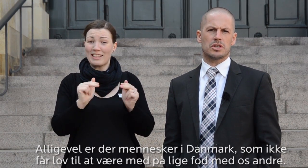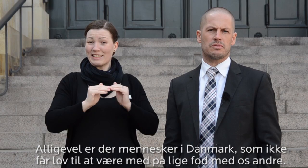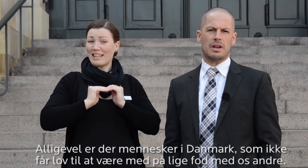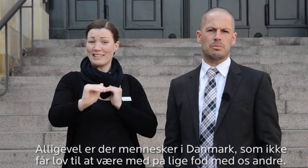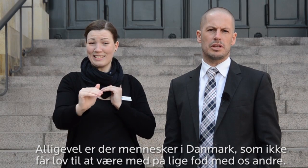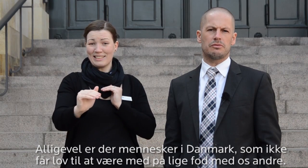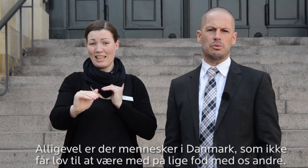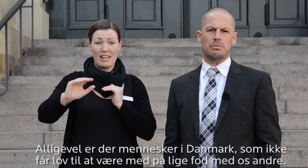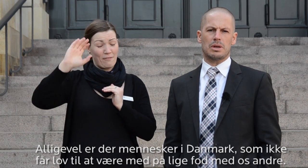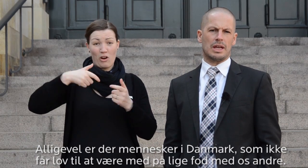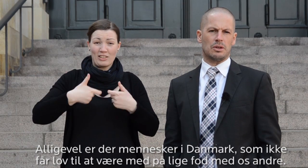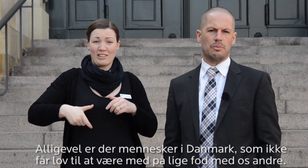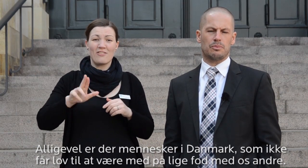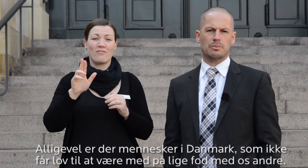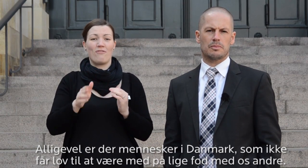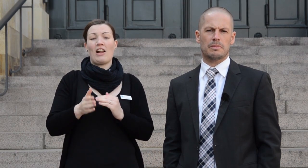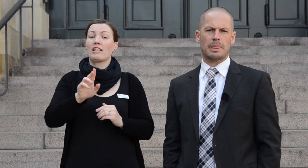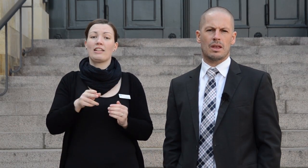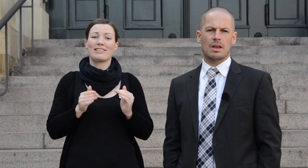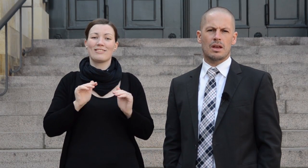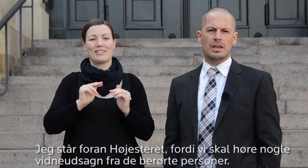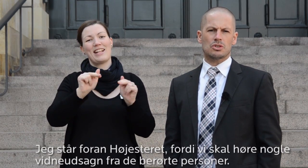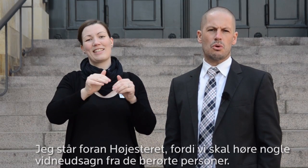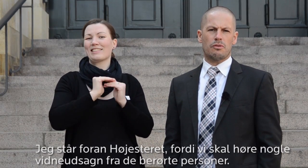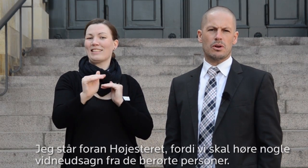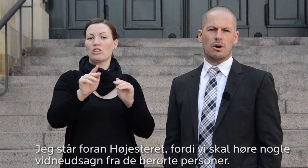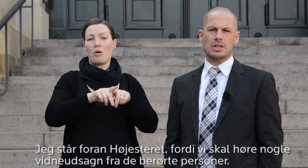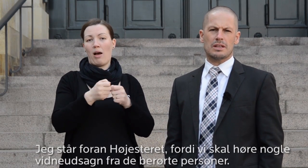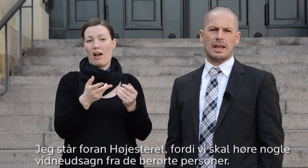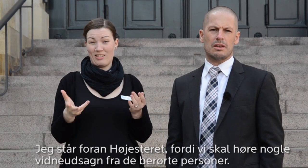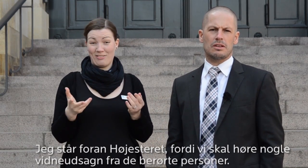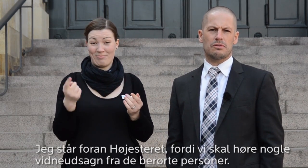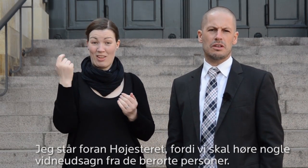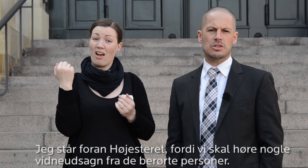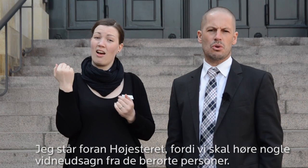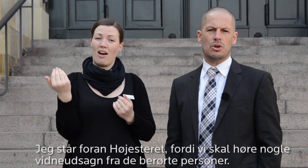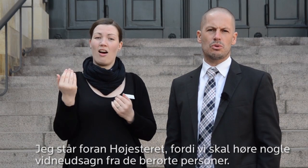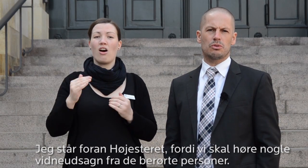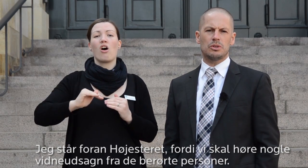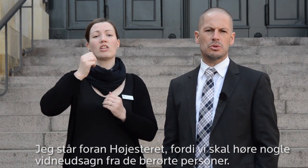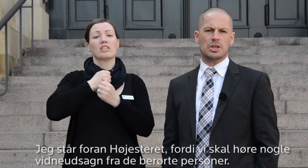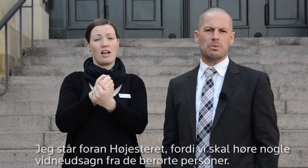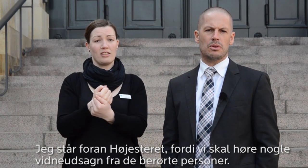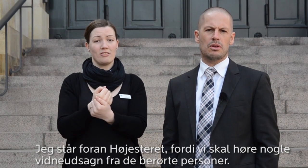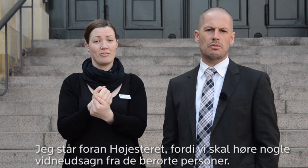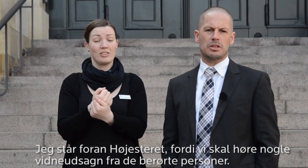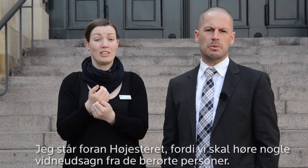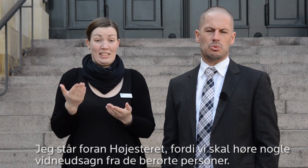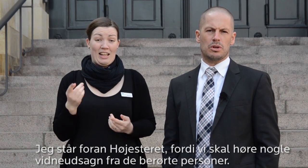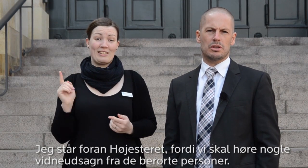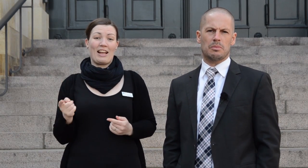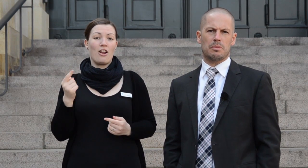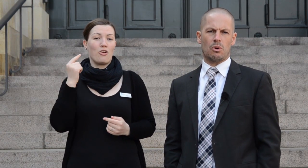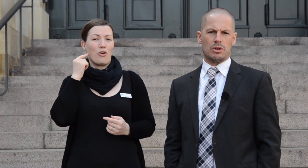til folketingsvalg på lige fod med os andre. Jeg står foran højstræt i dag, fordi vi skal høre nogle vidneudsavn for